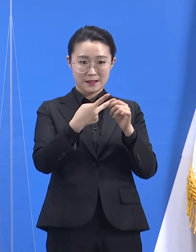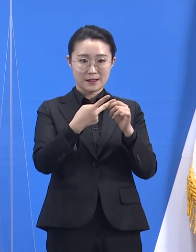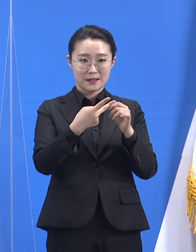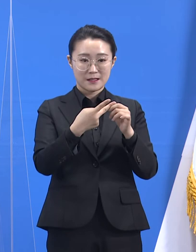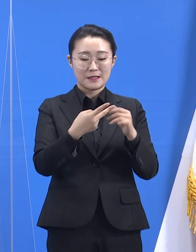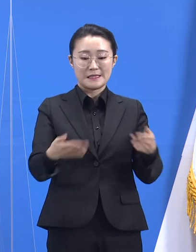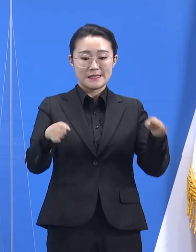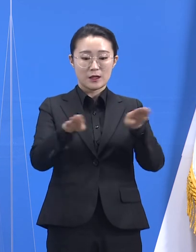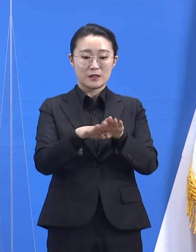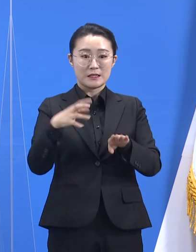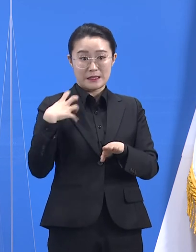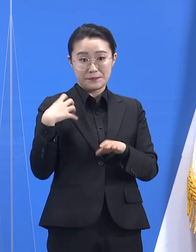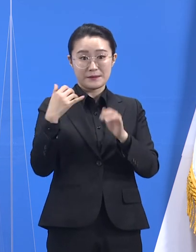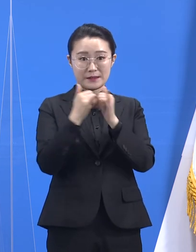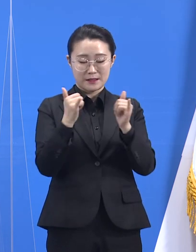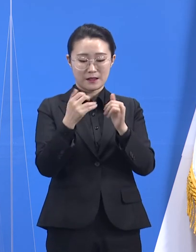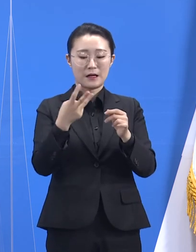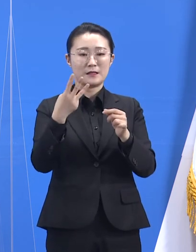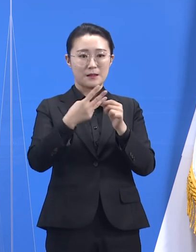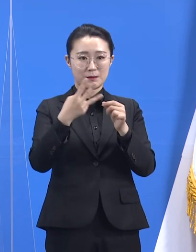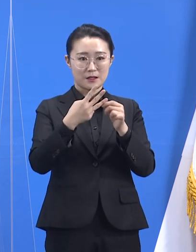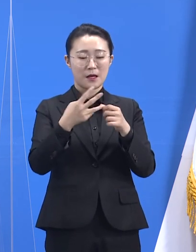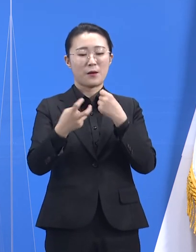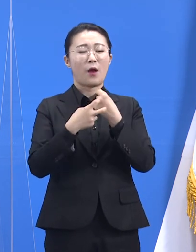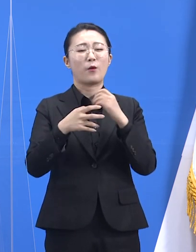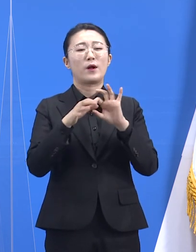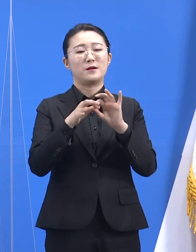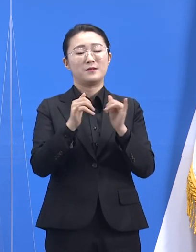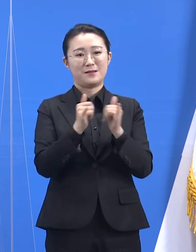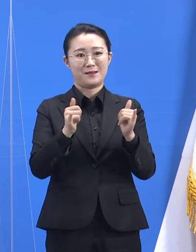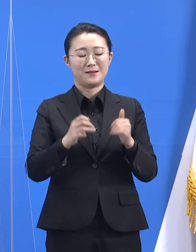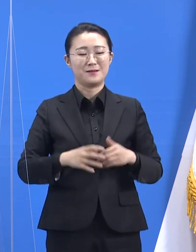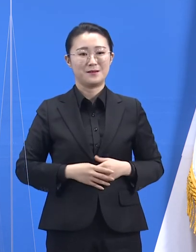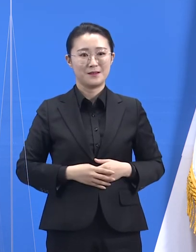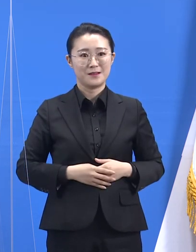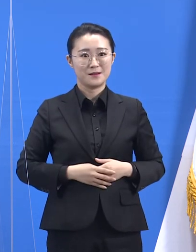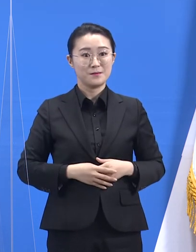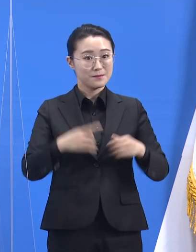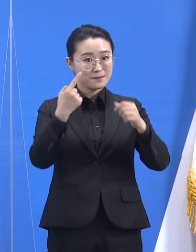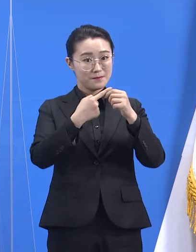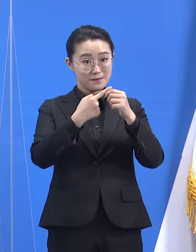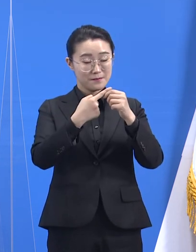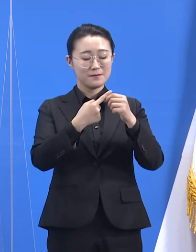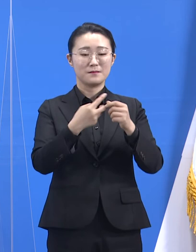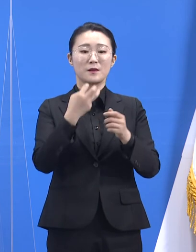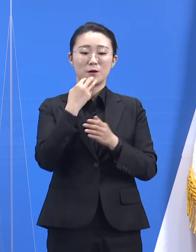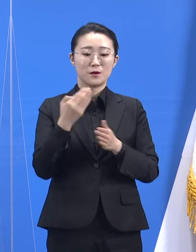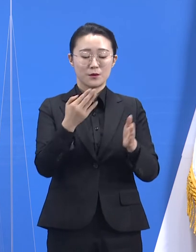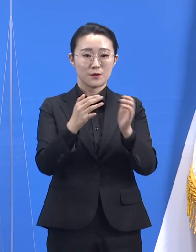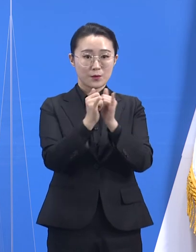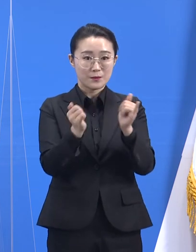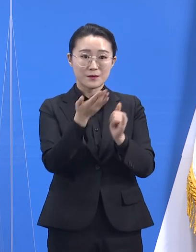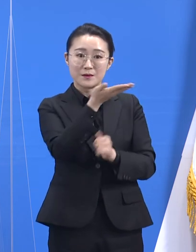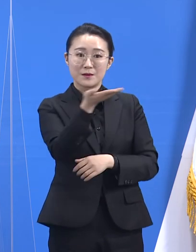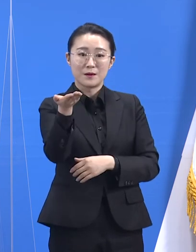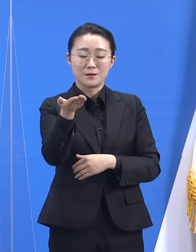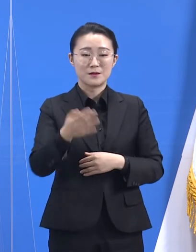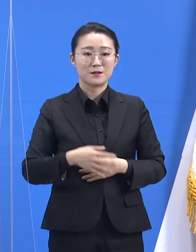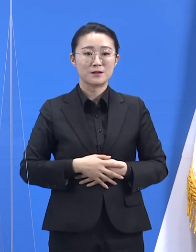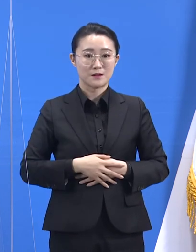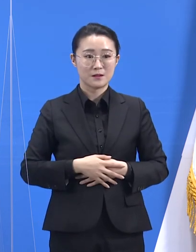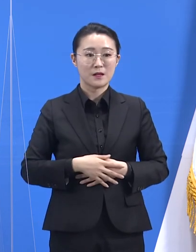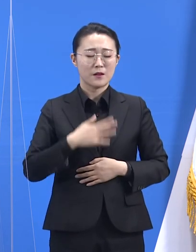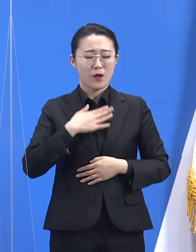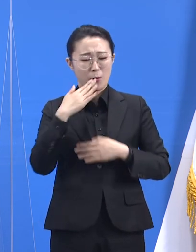보건의료인입니다. 첫째, 도민 여러분들께서는 자신의 몸 상태를 매일